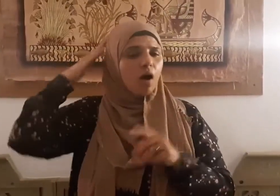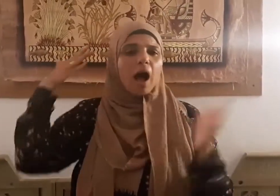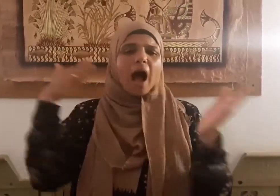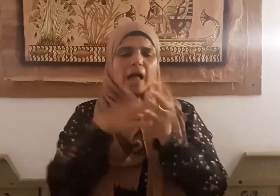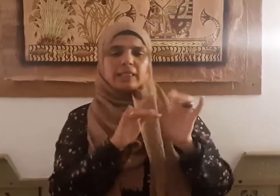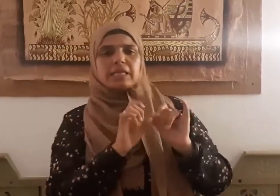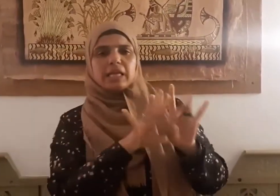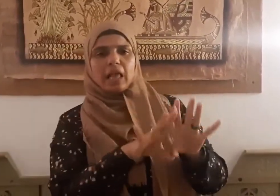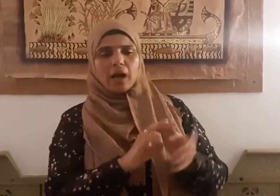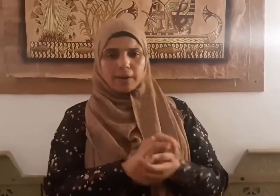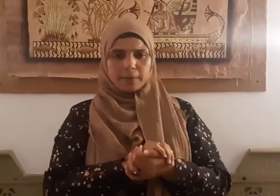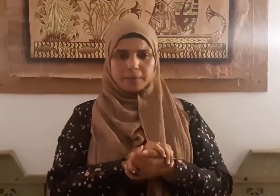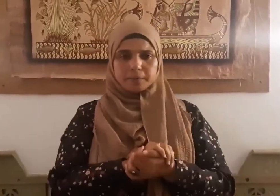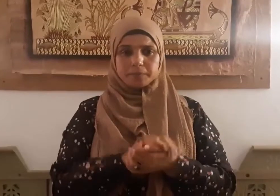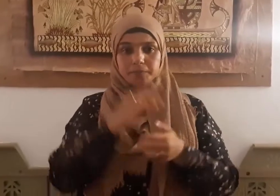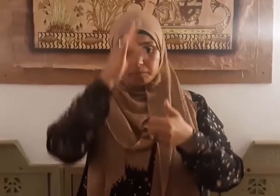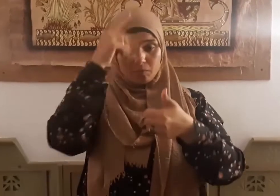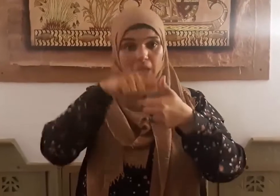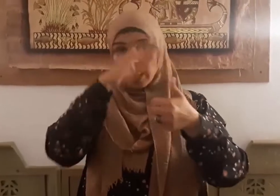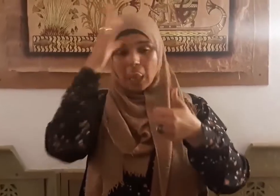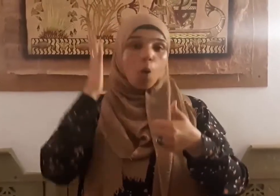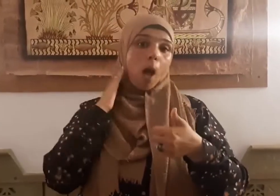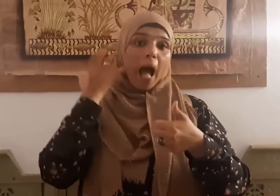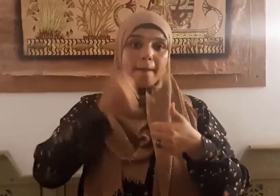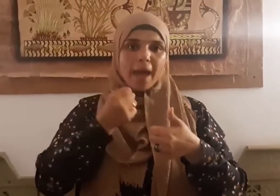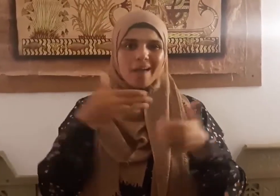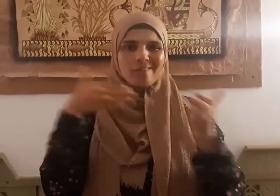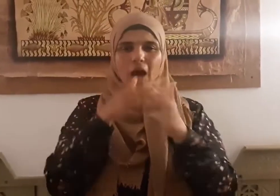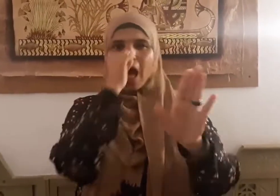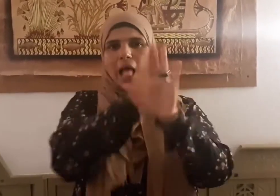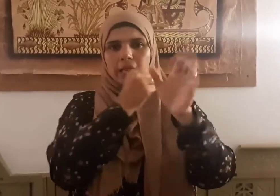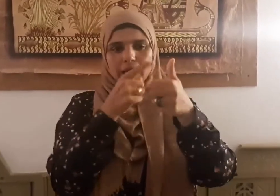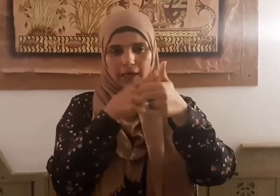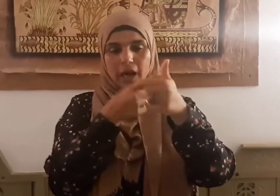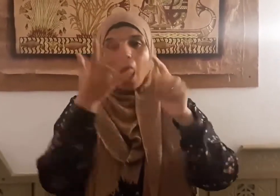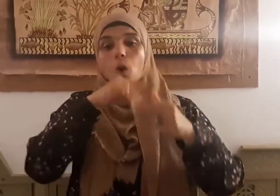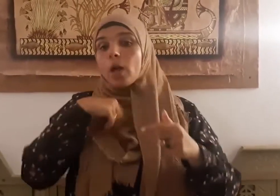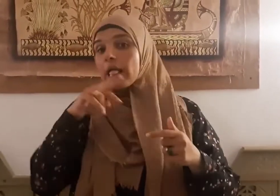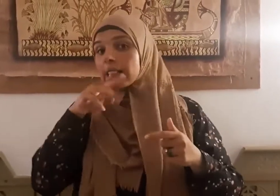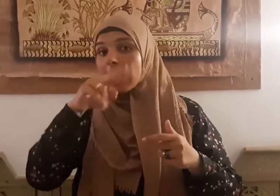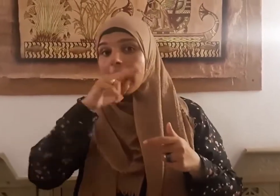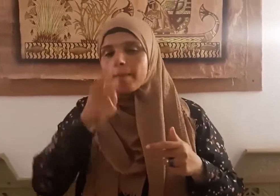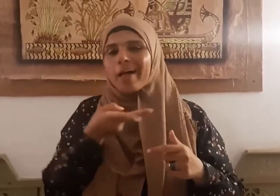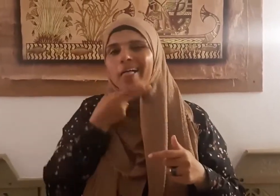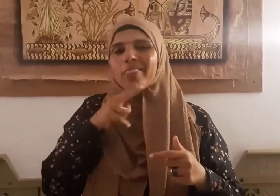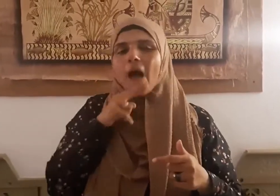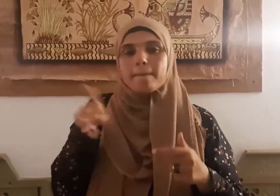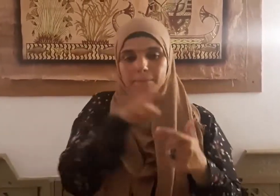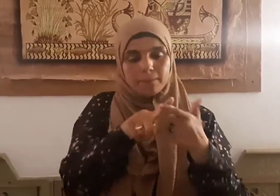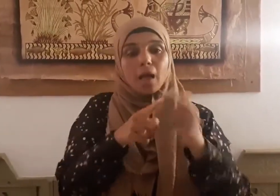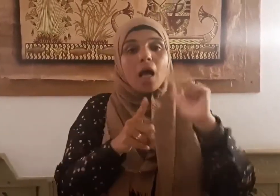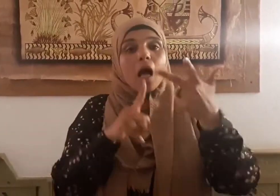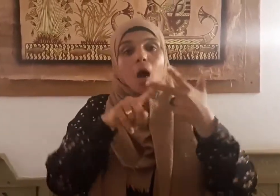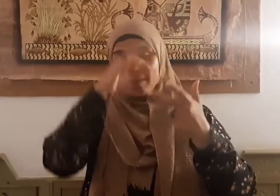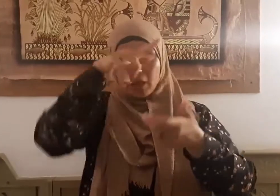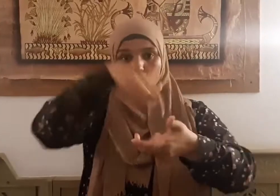إذا أتون خان وإذا حد فكذب وإذا عاهد غدر